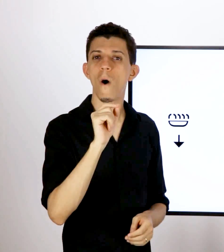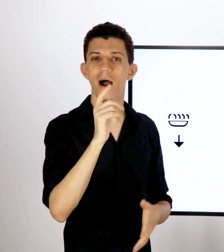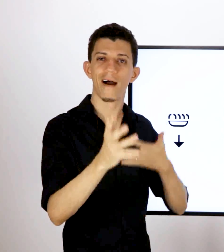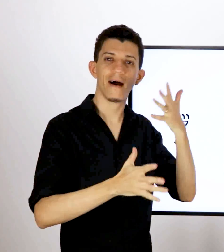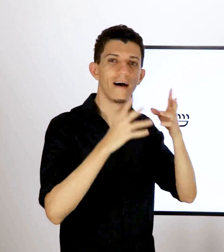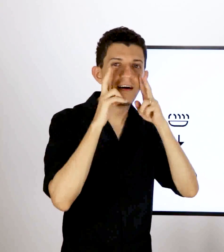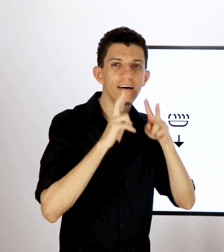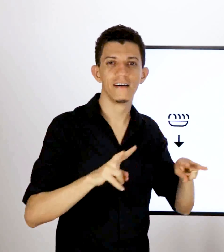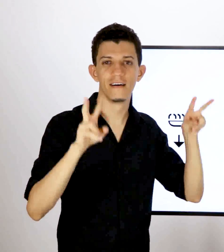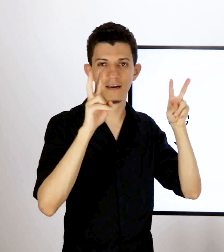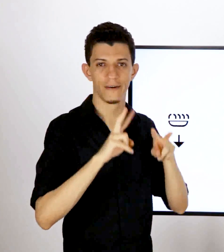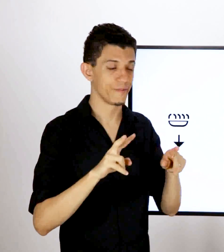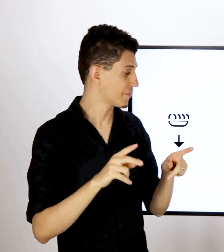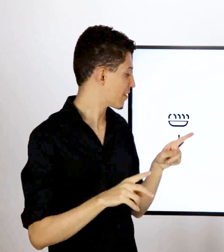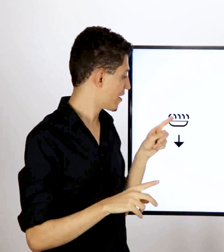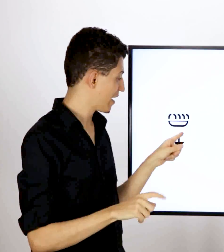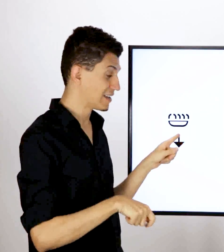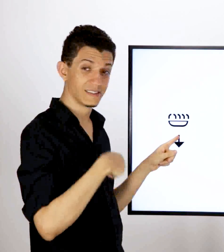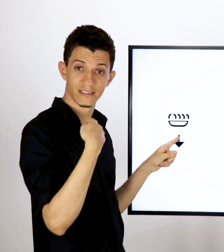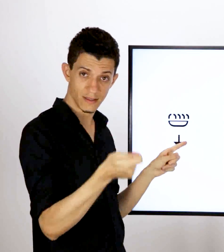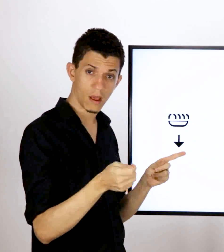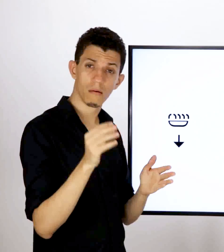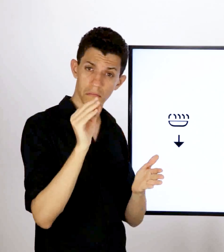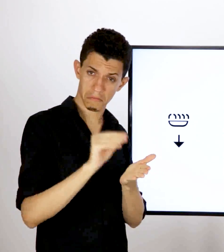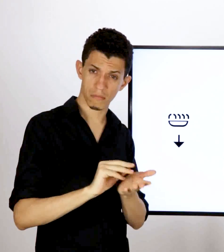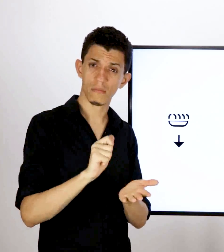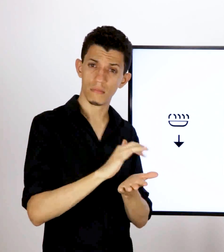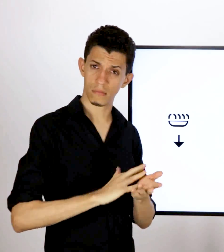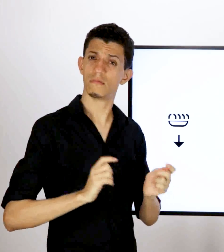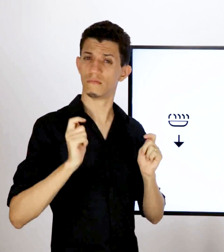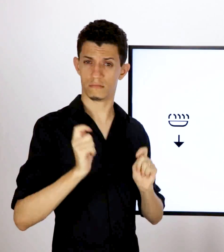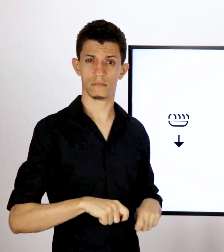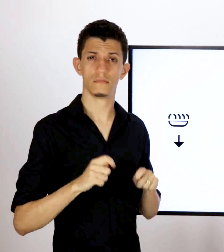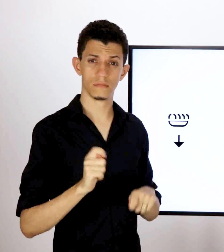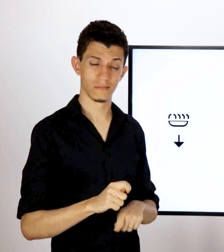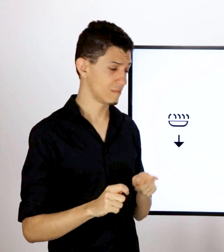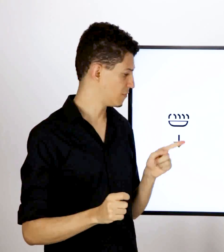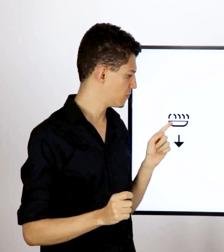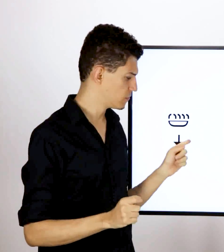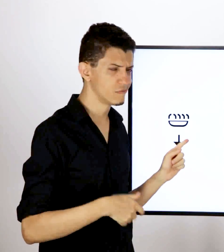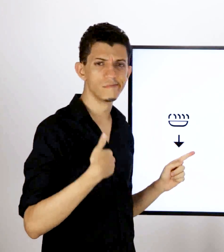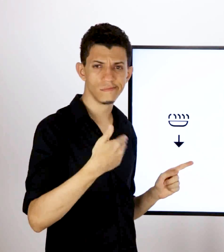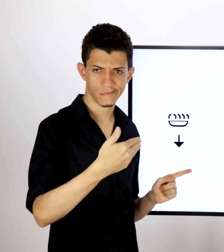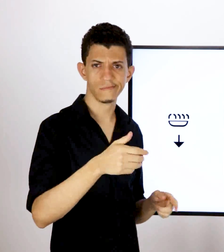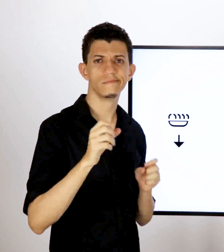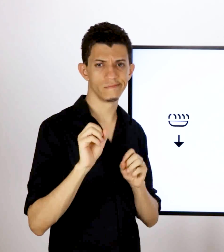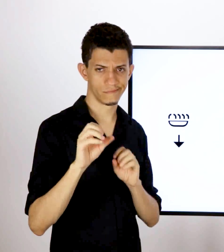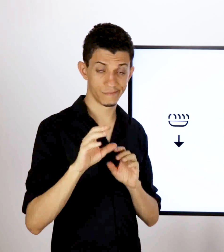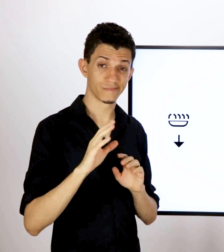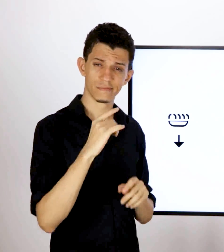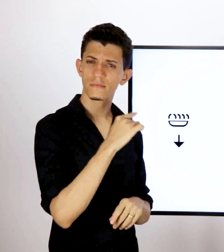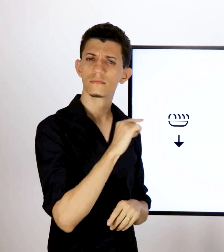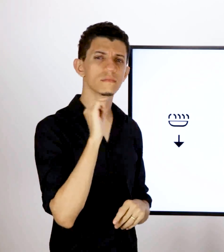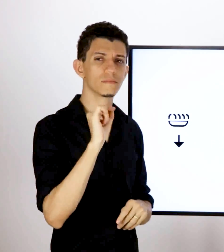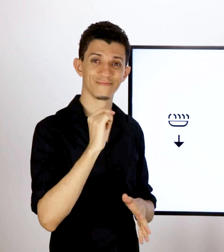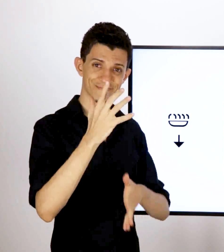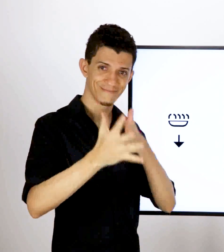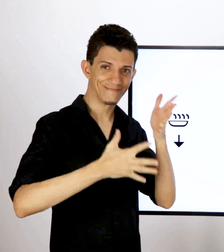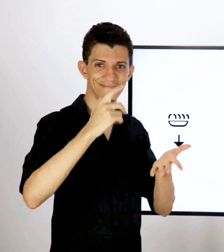pergunta, quer? Esse sinal aqui, você pode anotar ele usando a escrita da língua de sinais. Isso vai